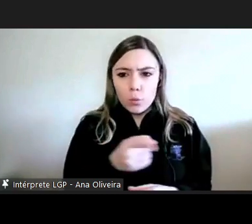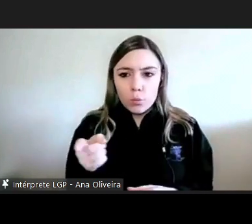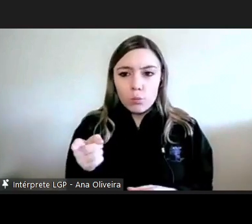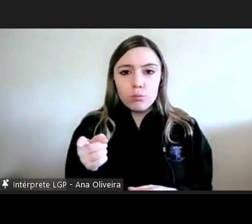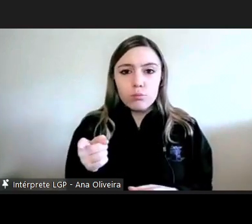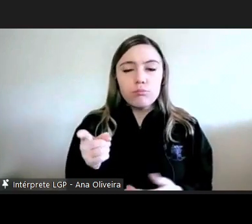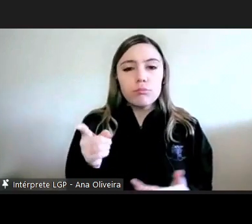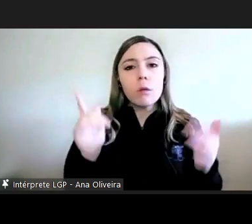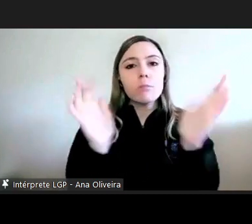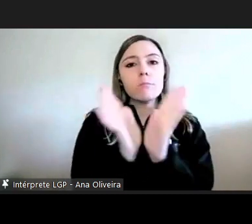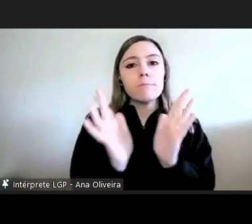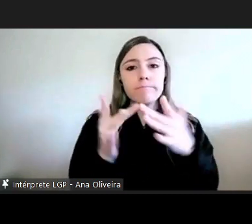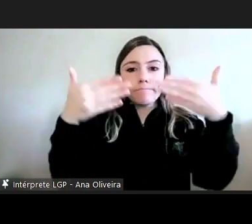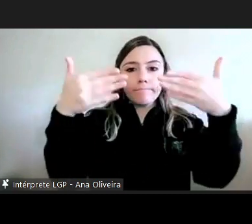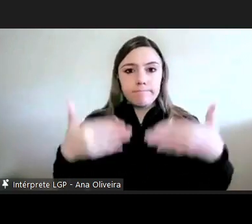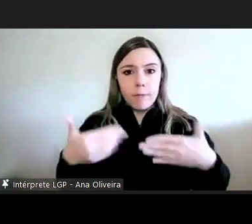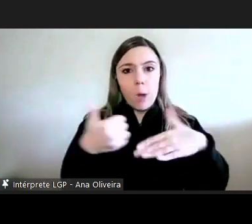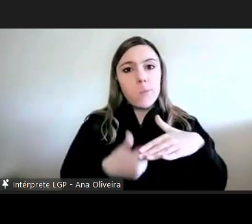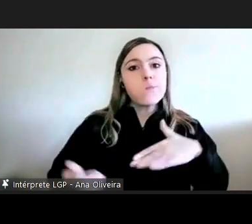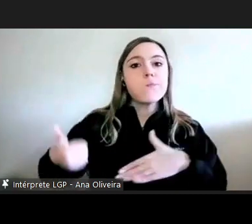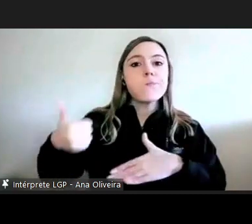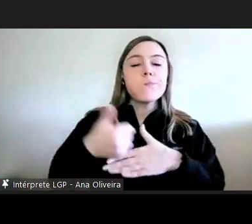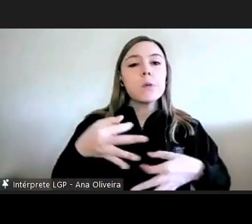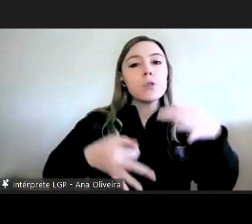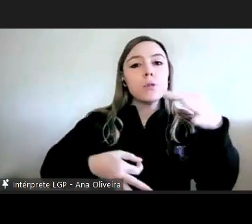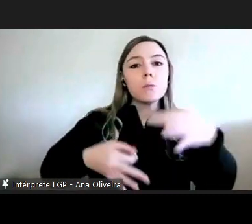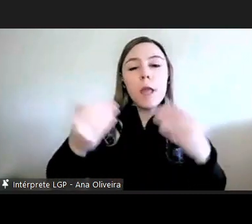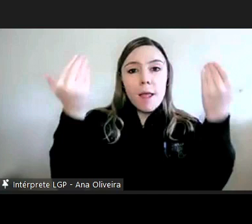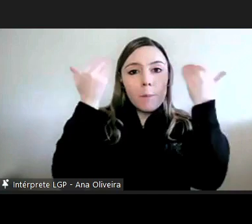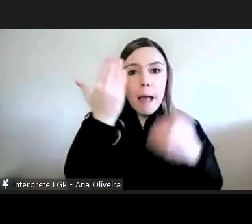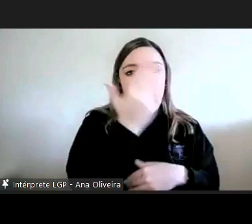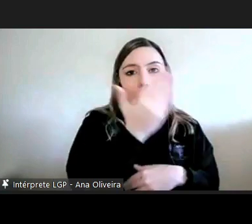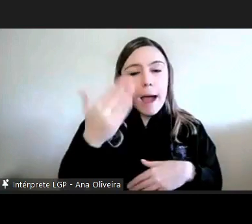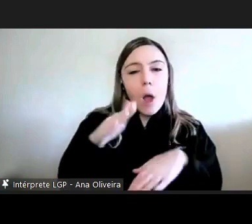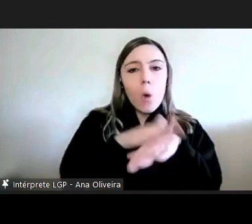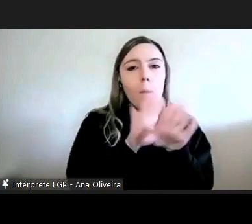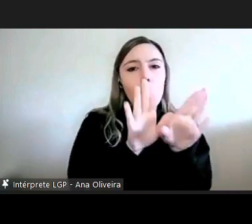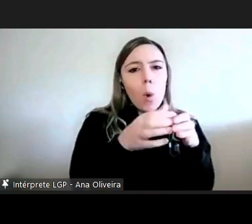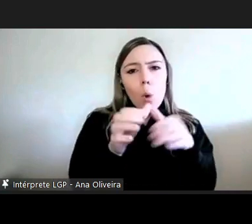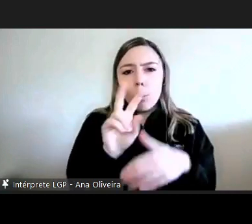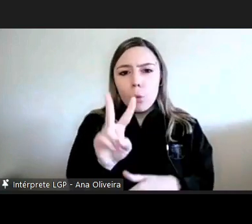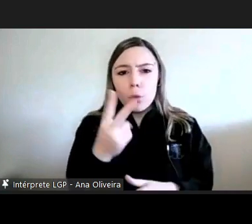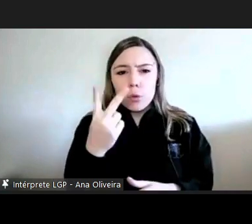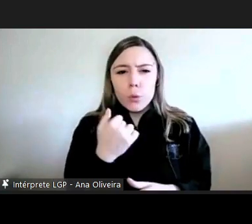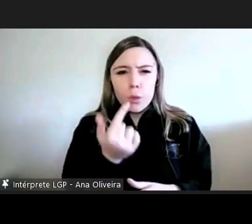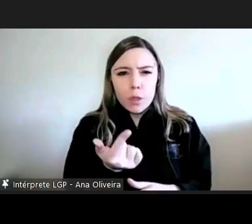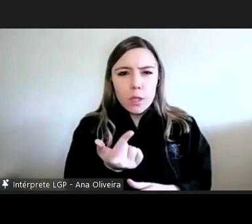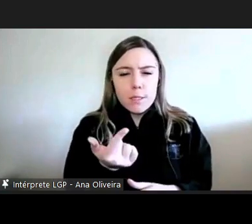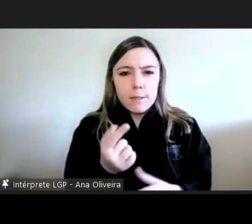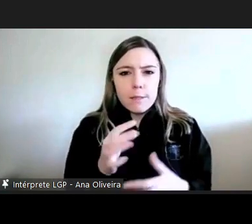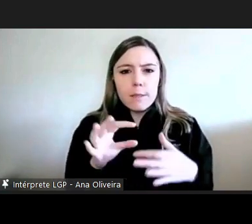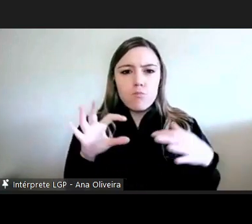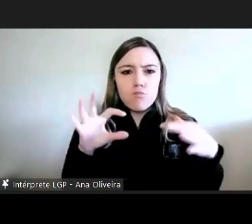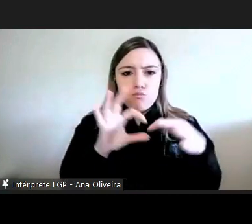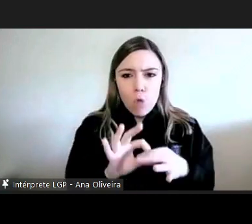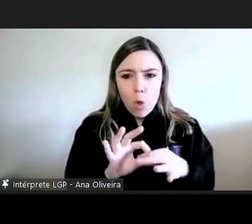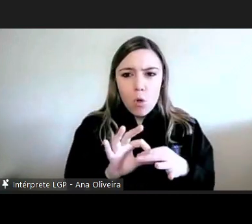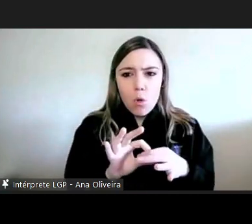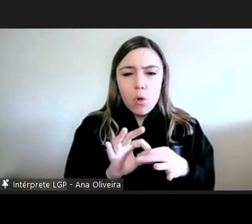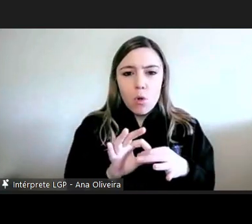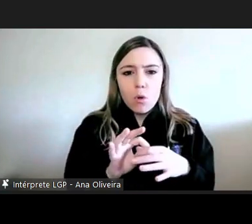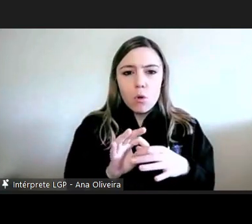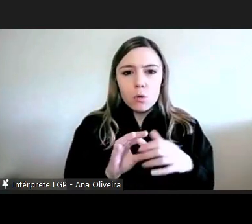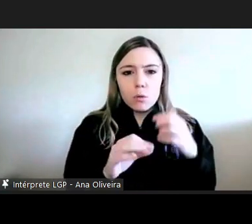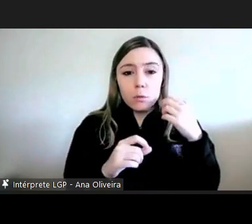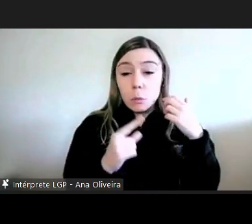no site do provedor encontram essa informação por aqueles dois grupos que eu referi portanto da aliança já sei bem